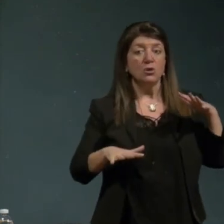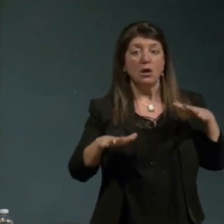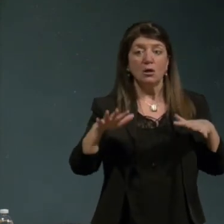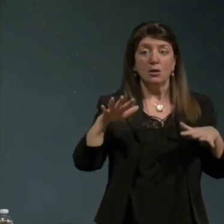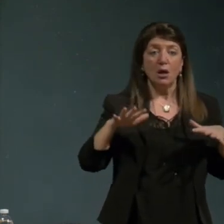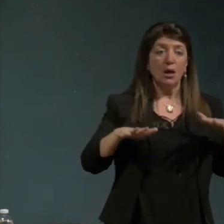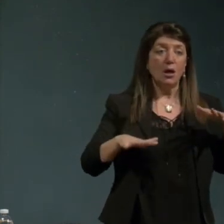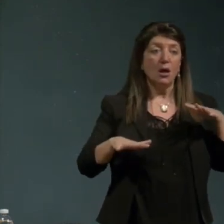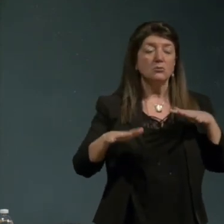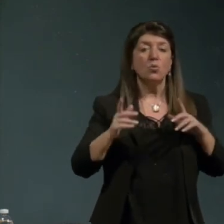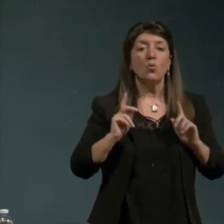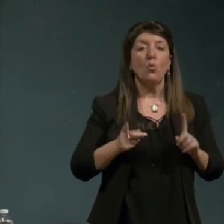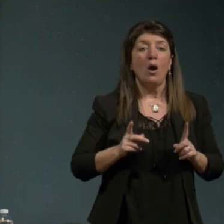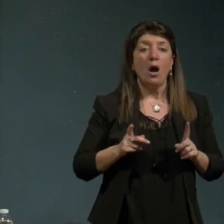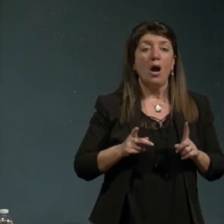prendere